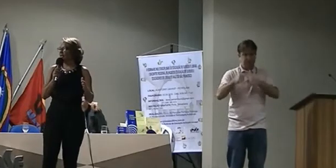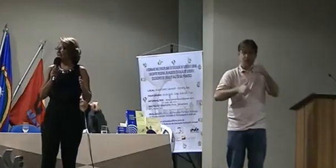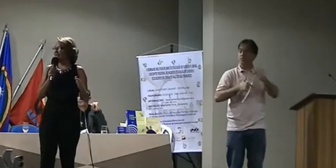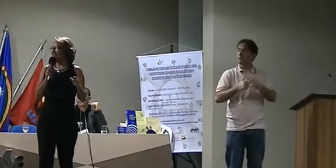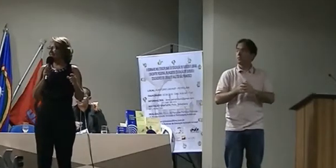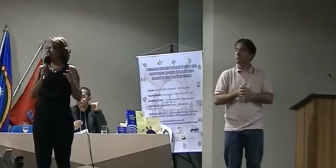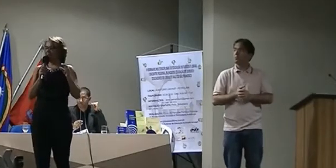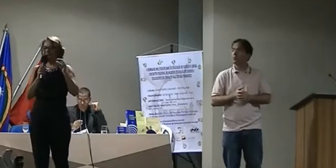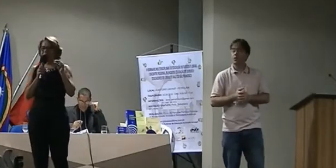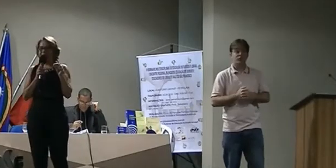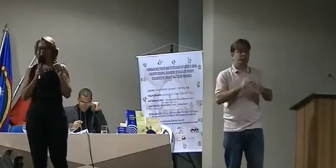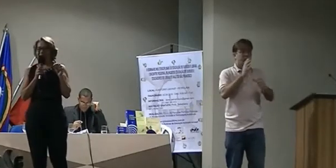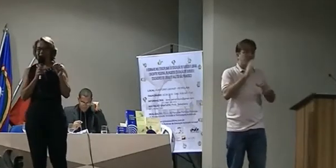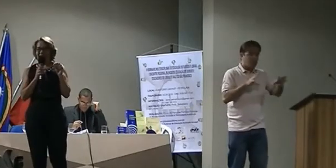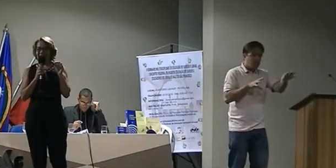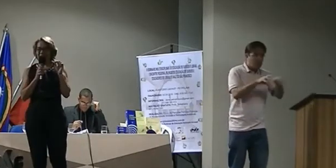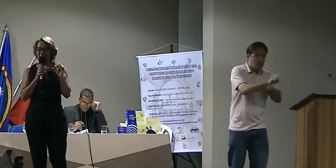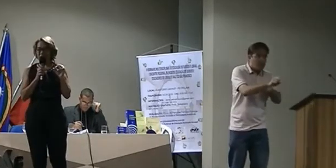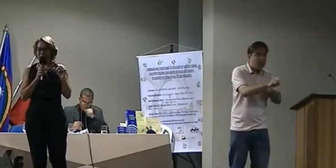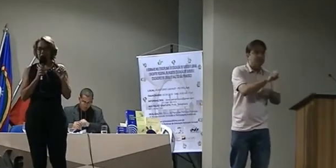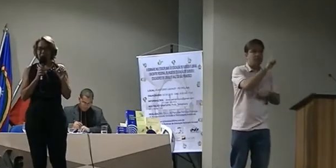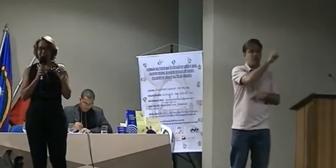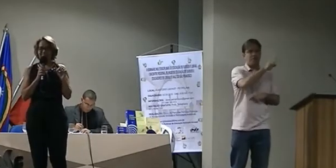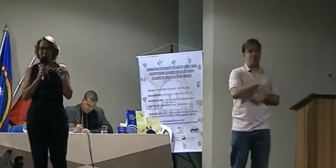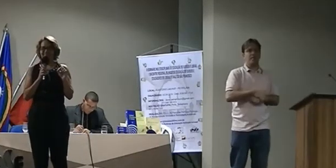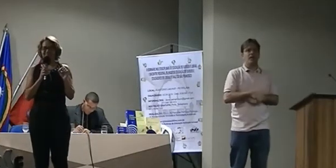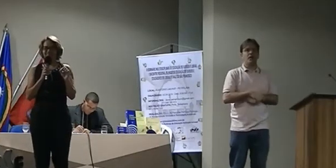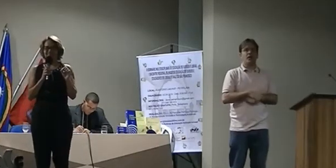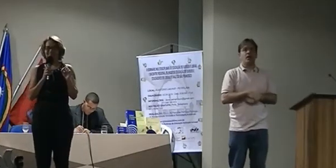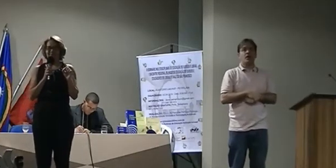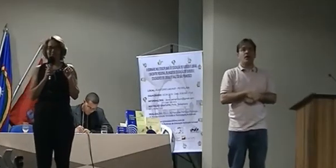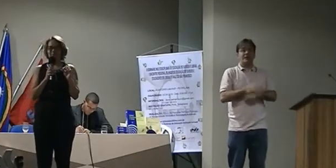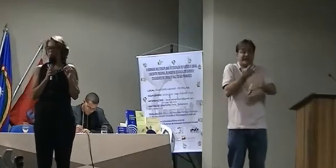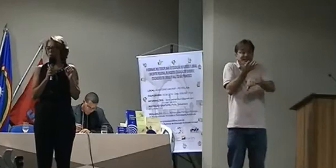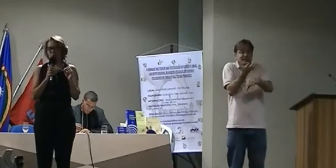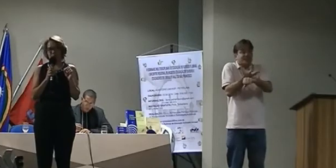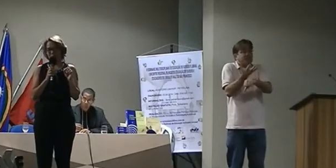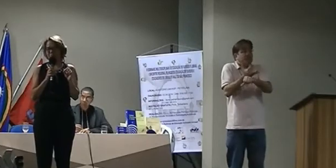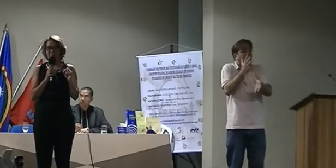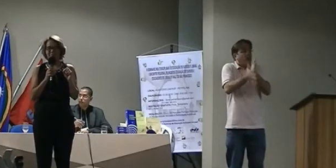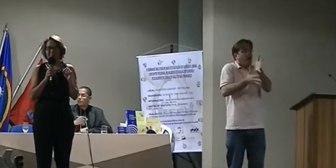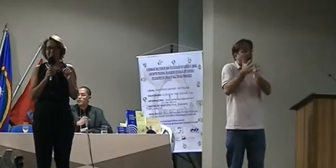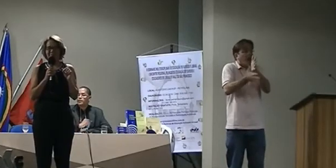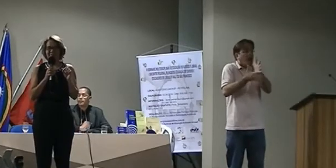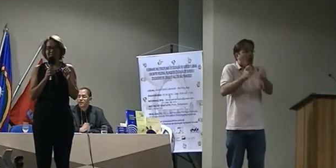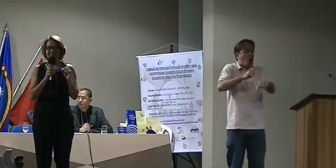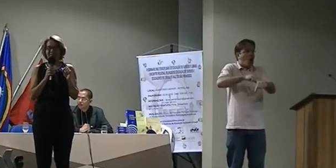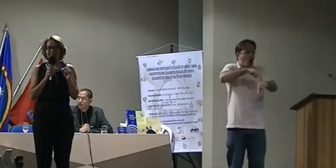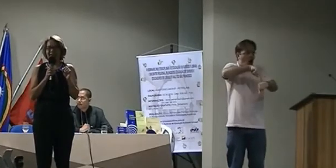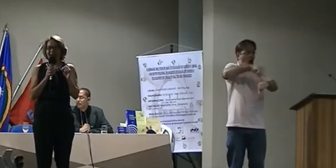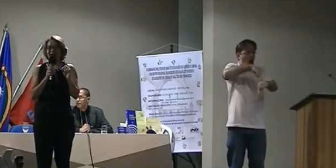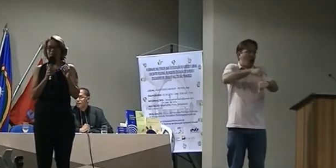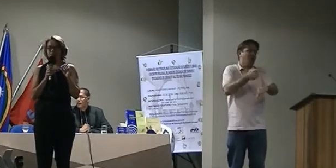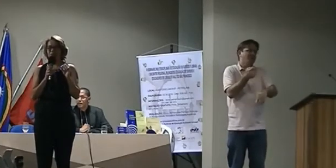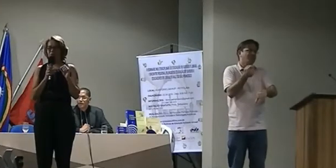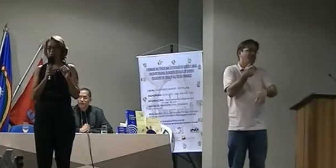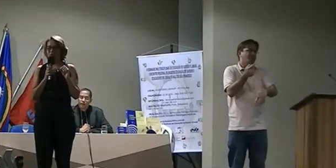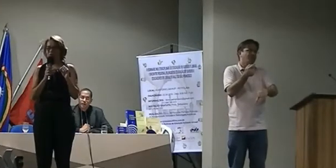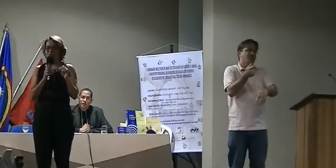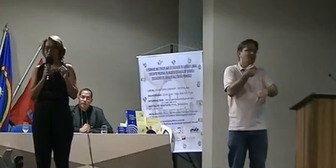E a carga horária é mínima. É pouco. Aí os professores,